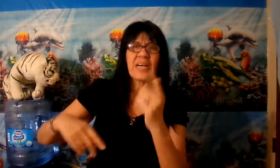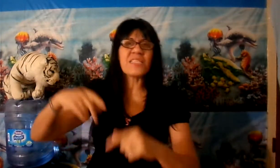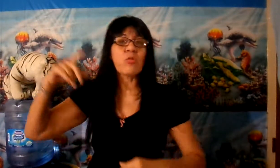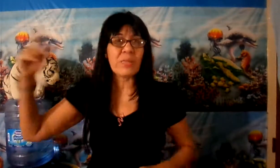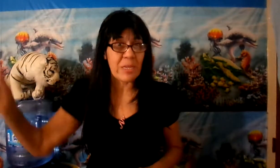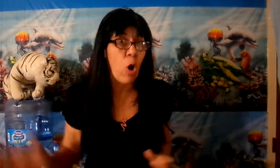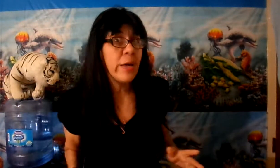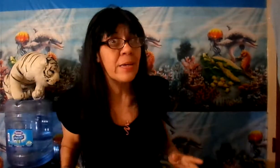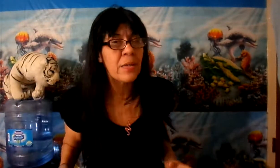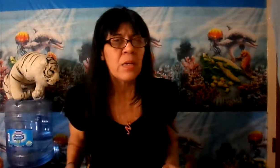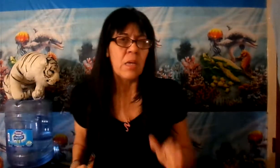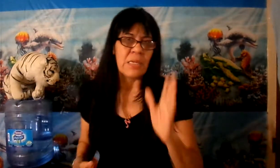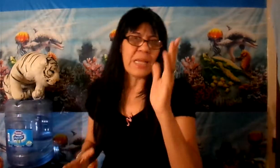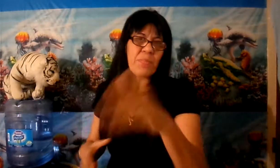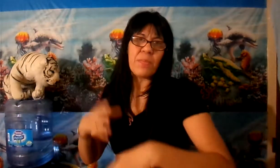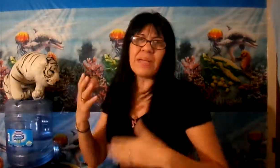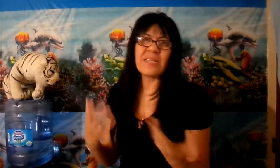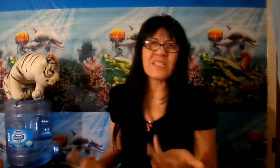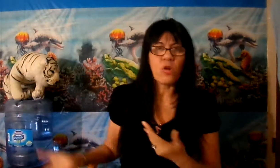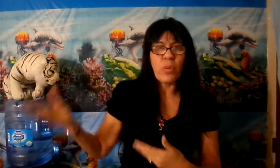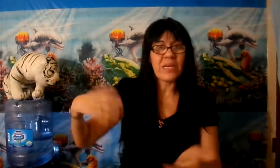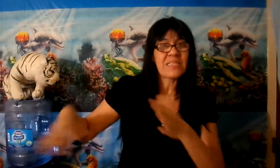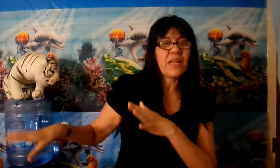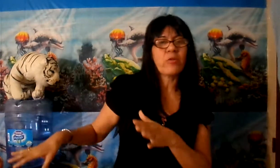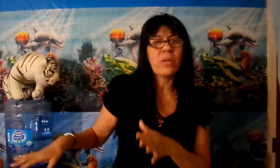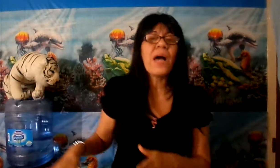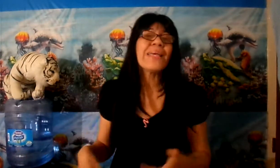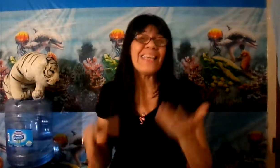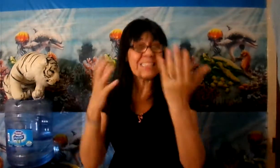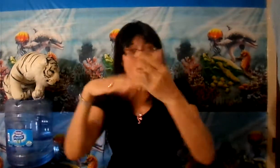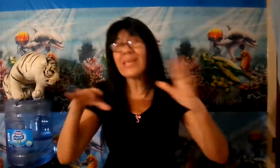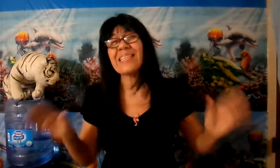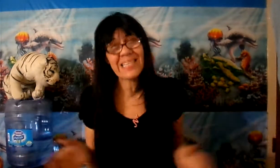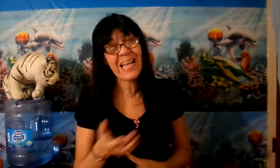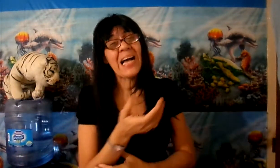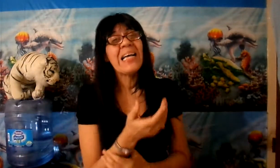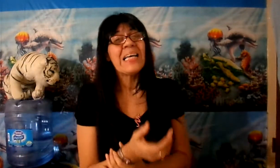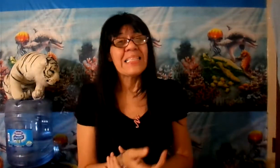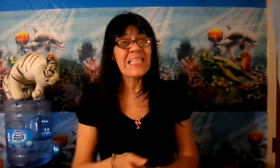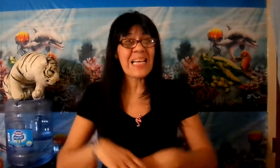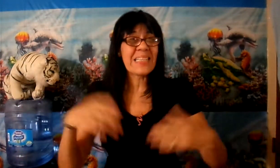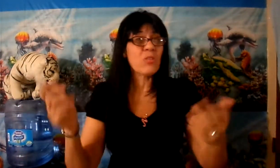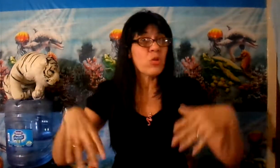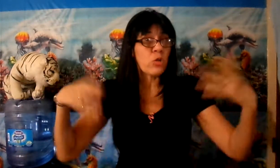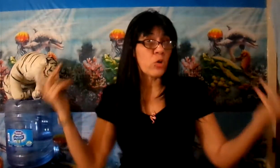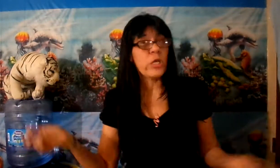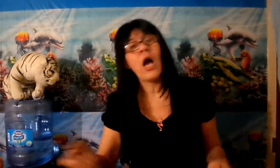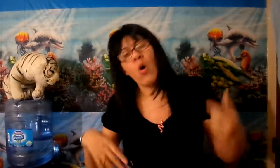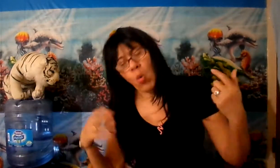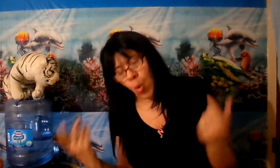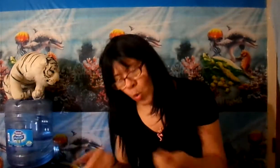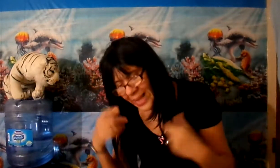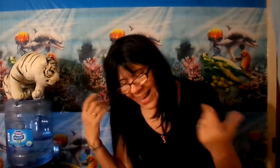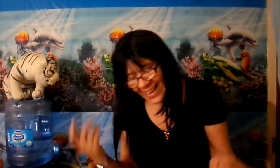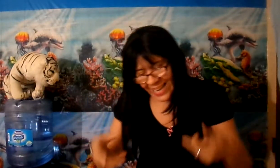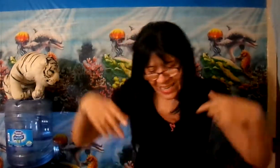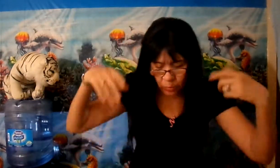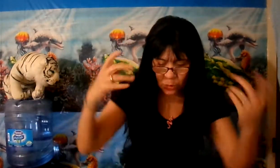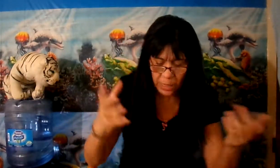haciendo a ti hoy, también mañana se lo pueden hacer a ellos, ¿verdad? Y entonces que se está desatando en estos días una guerra nuclear.